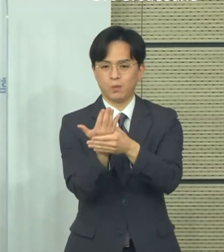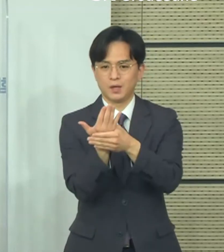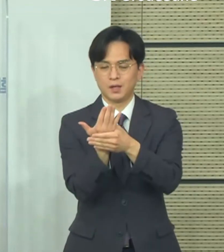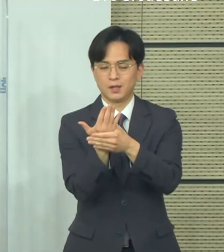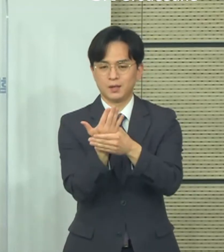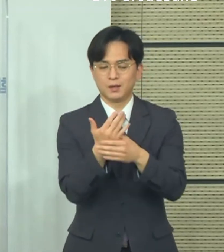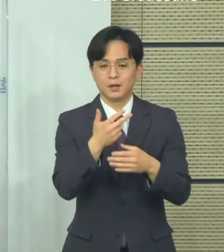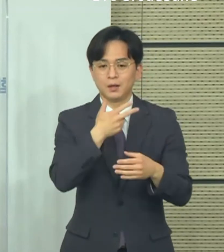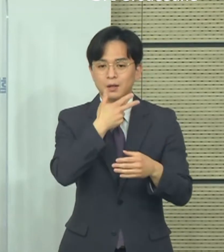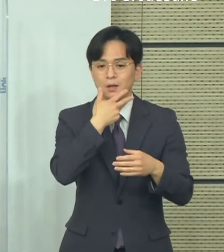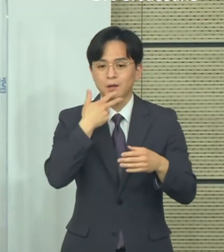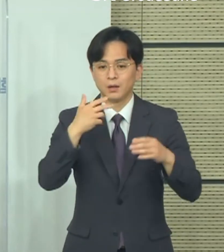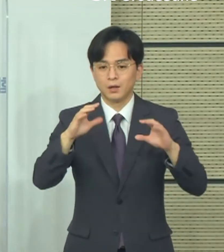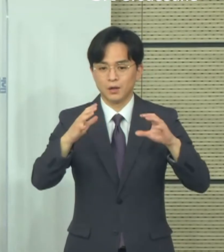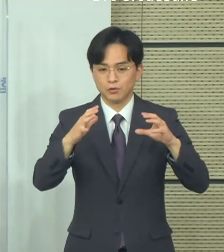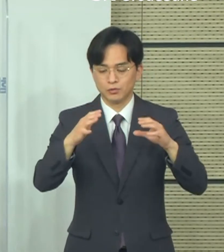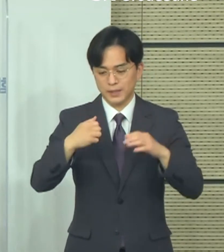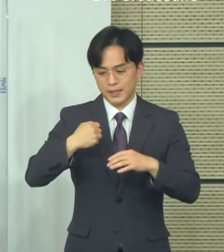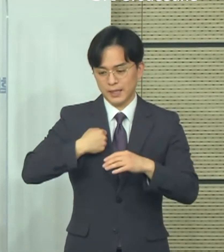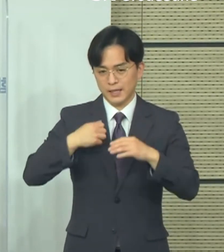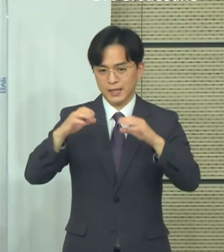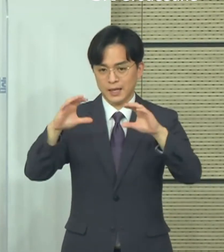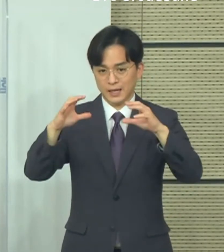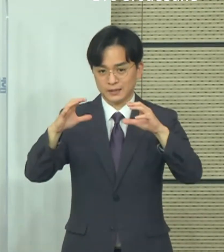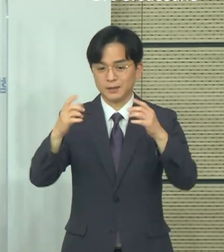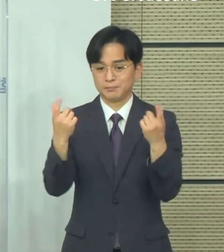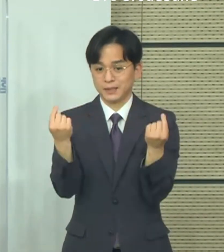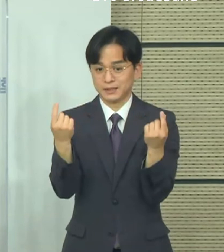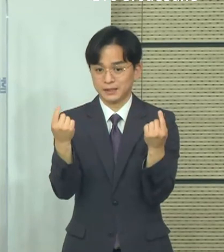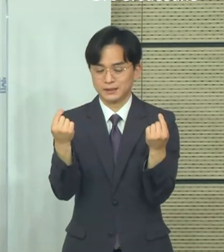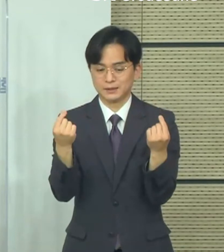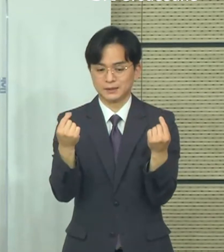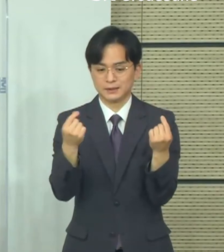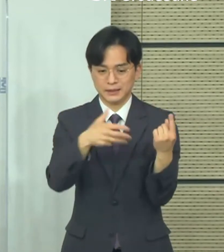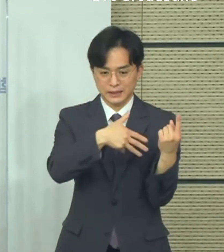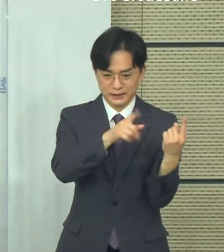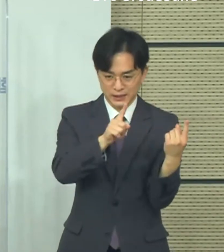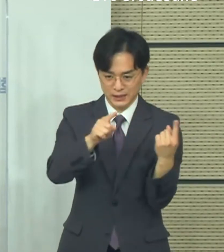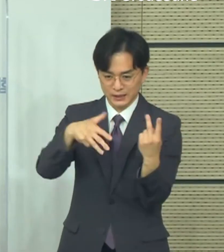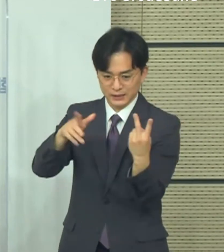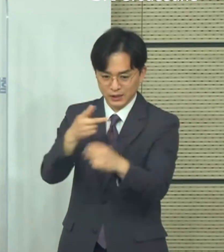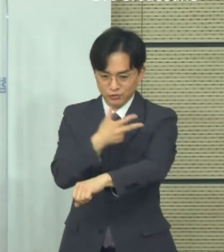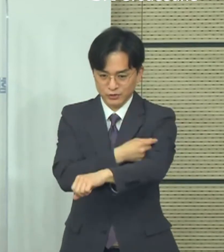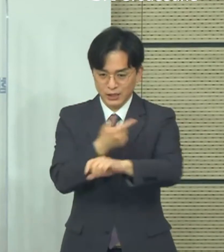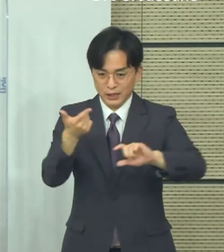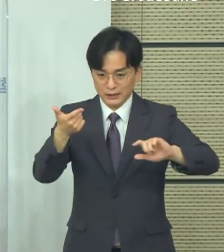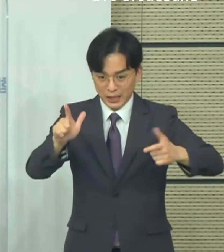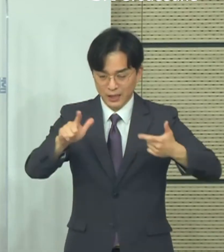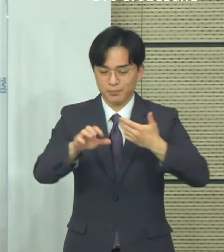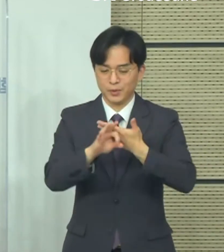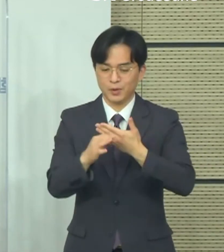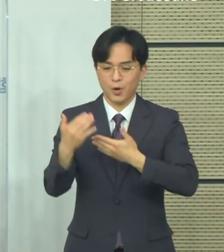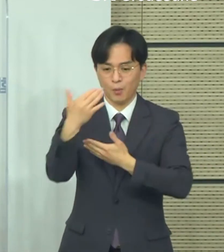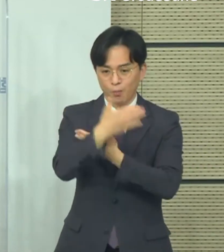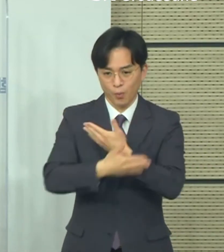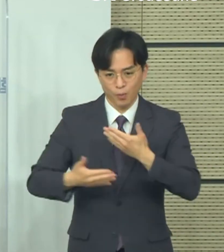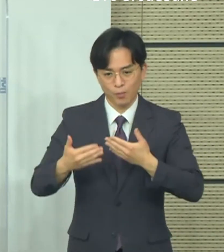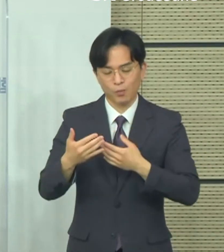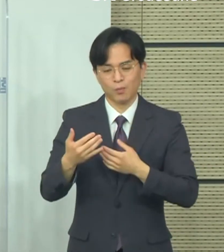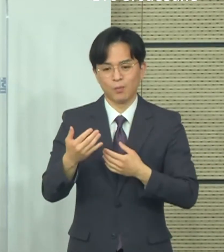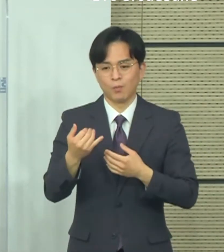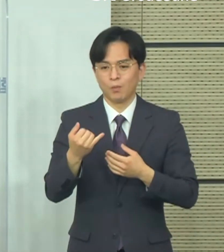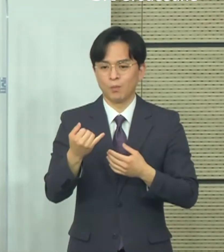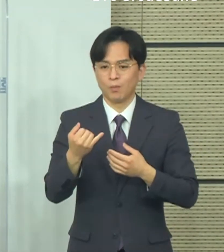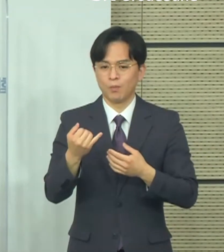캐나다에서 실제 현장에서 교차 접종이 이루어지고 있는 국가들도 있어서 고난한 사례들을 저희들이 충분하게